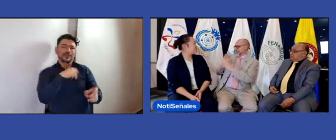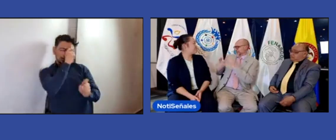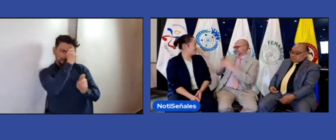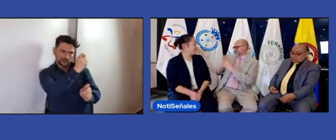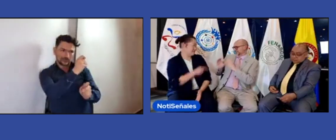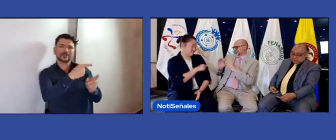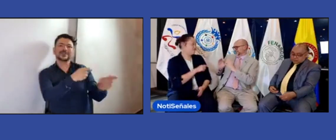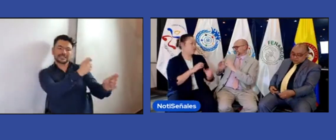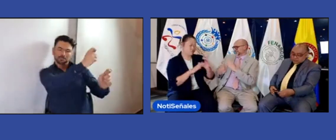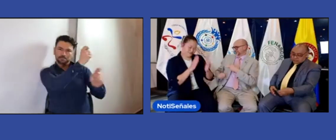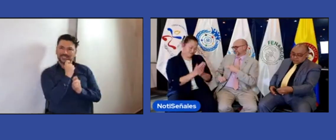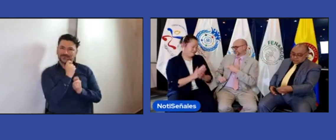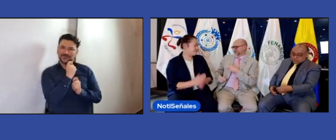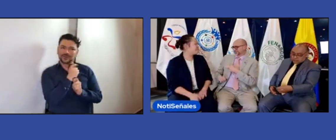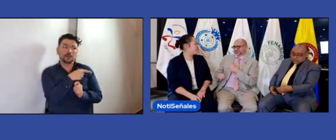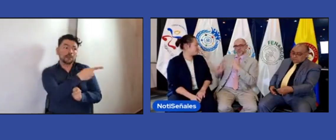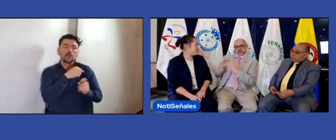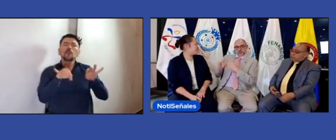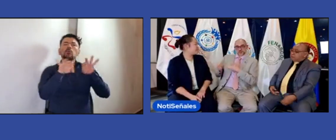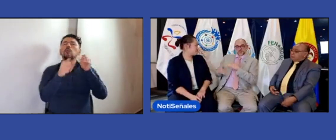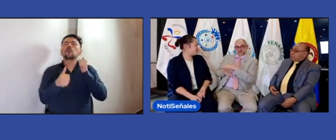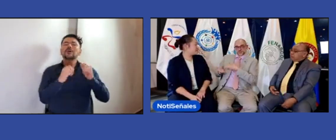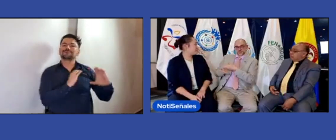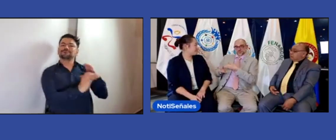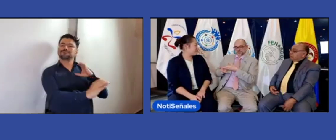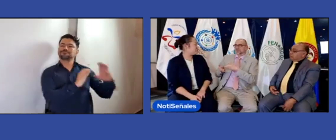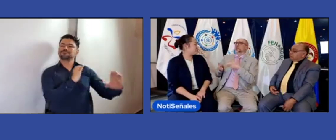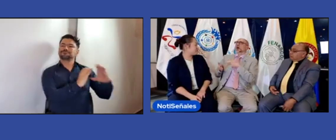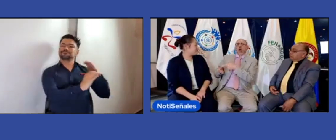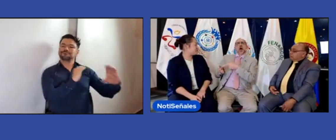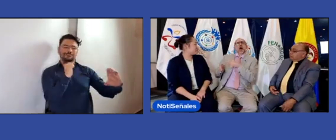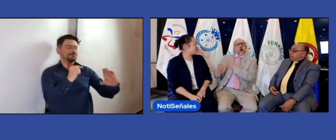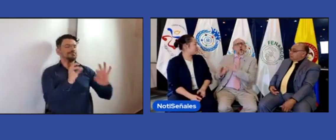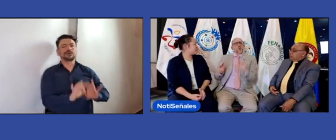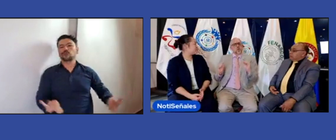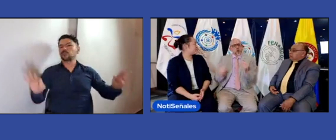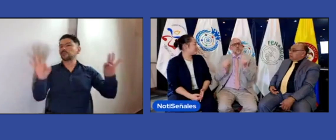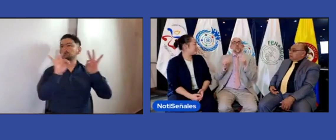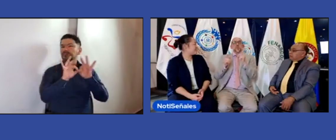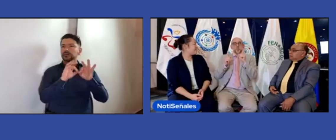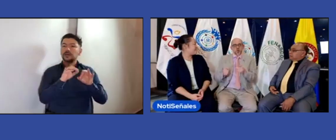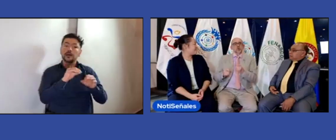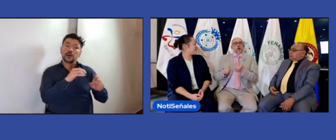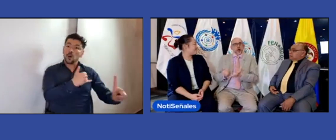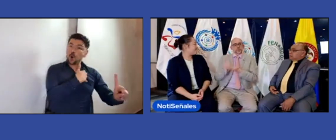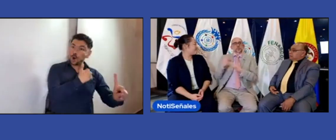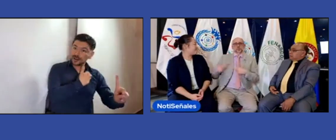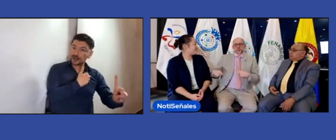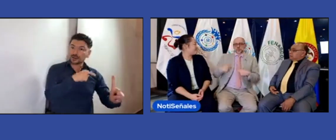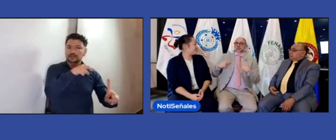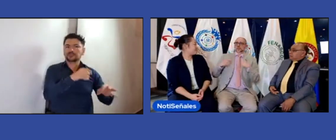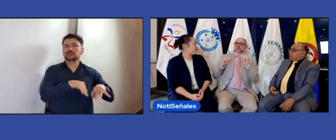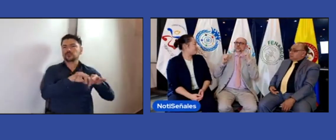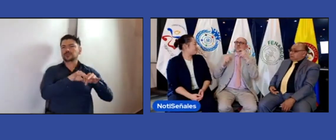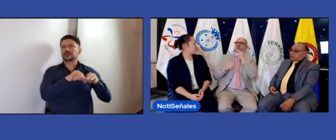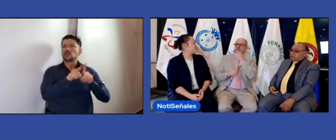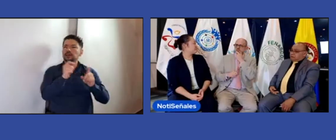requieren algo, y mantemos una comunicación abierta, ¿verdad? Elizabeth dice, sí, efectivamente es una comunicación muy abierta. Porque nosotros también